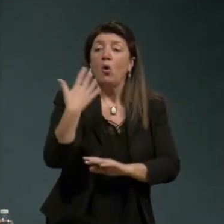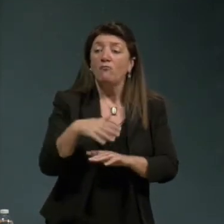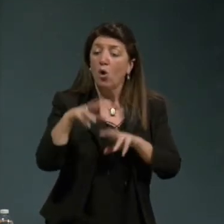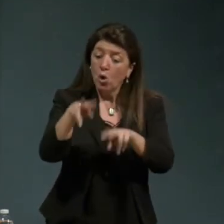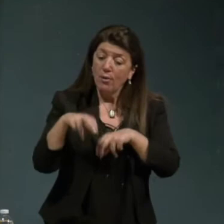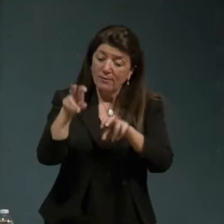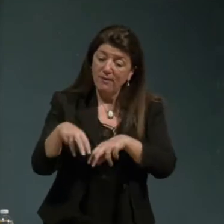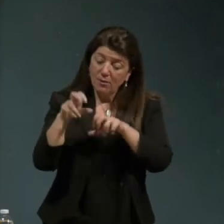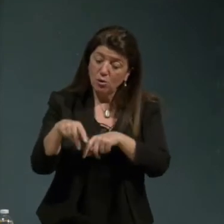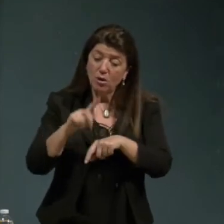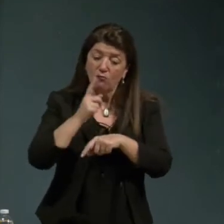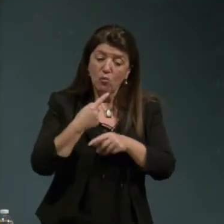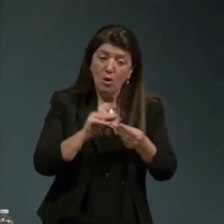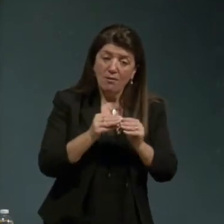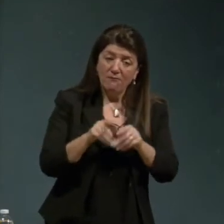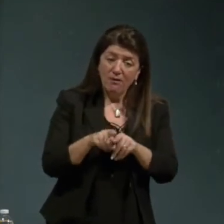che voglia fare